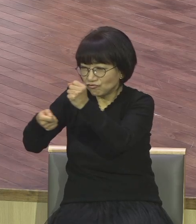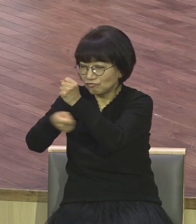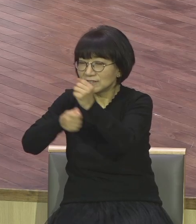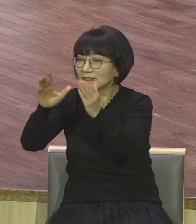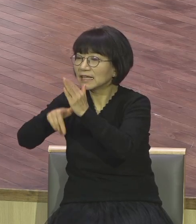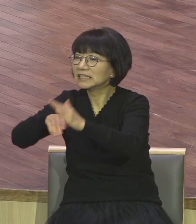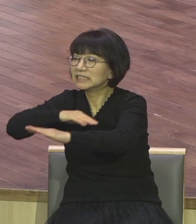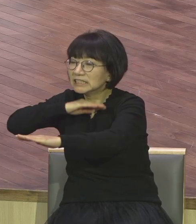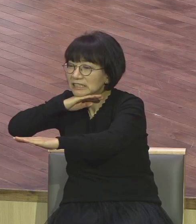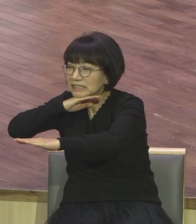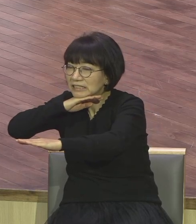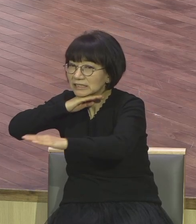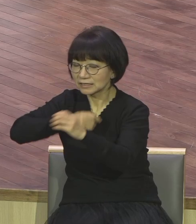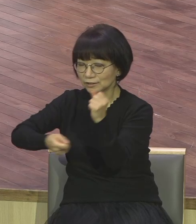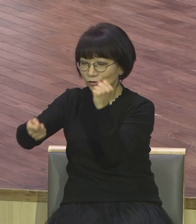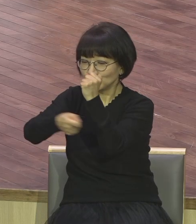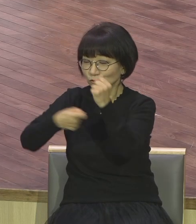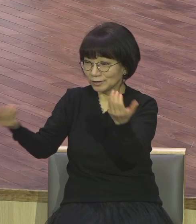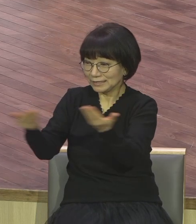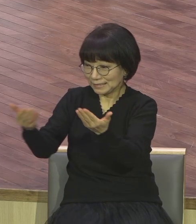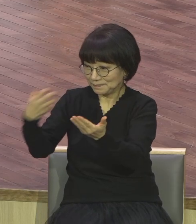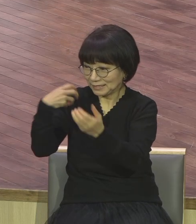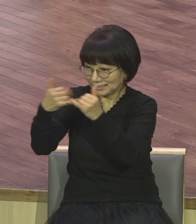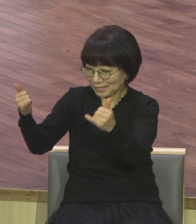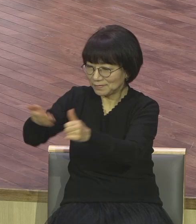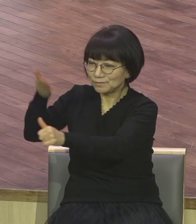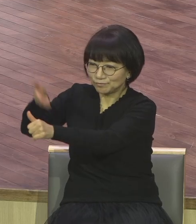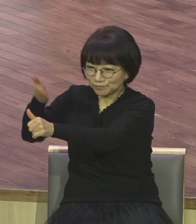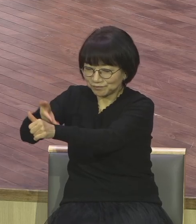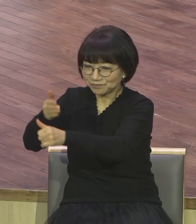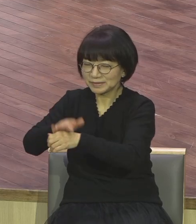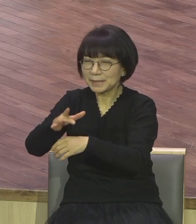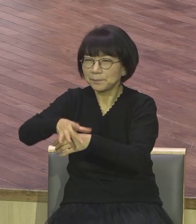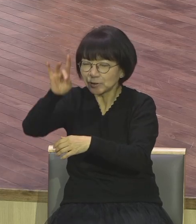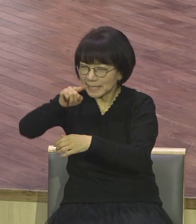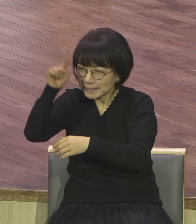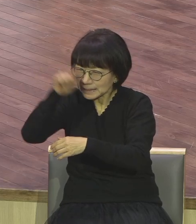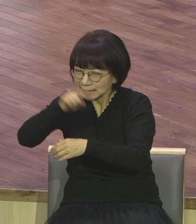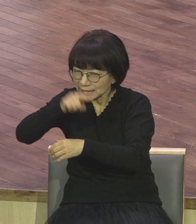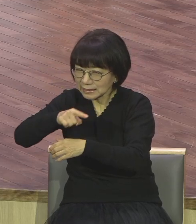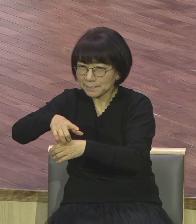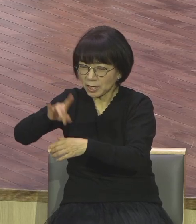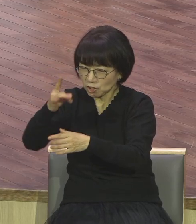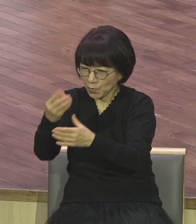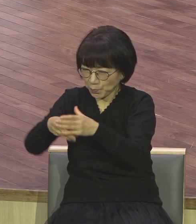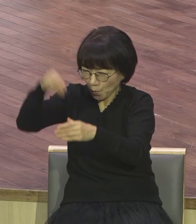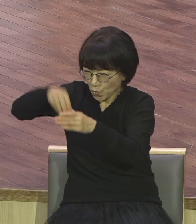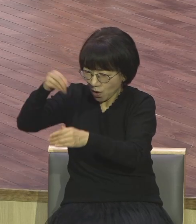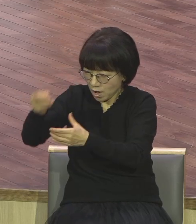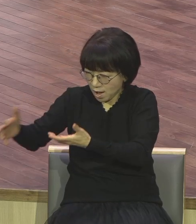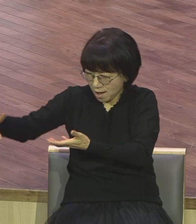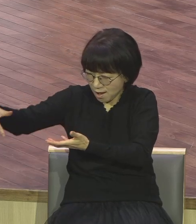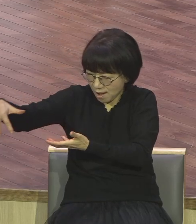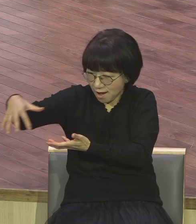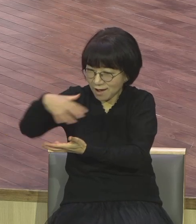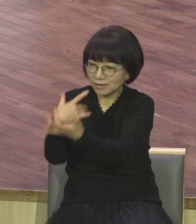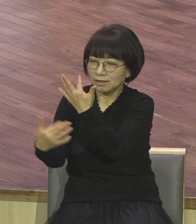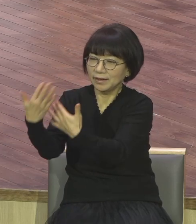추수권에게 말해서 가라지는 먼저 가라지는 먼저 싹 다 거두어서 불에 사르고 알곡만